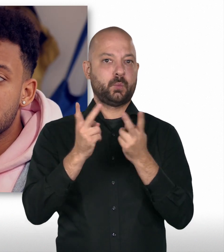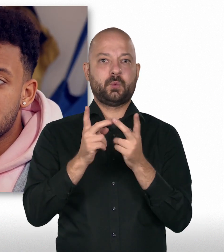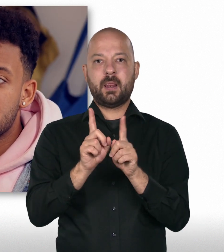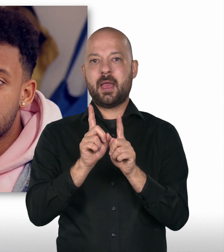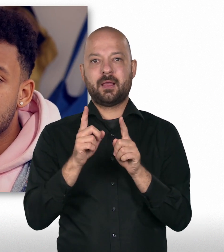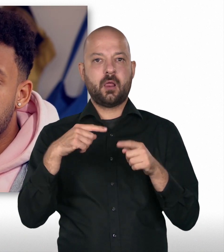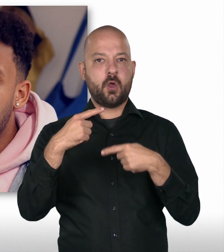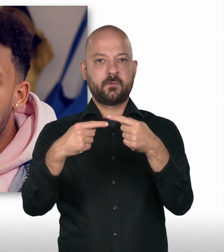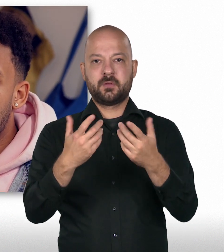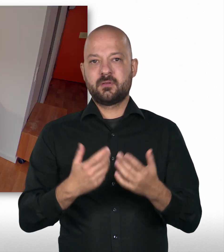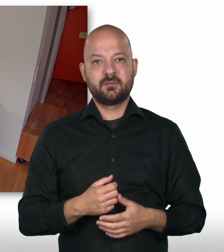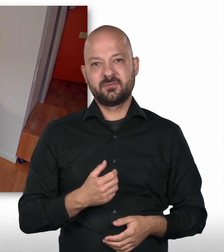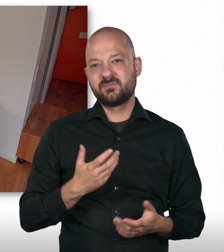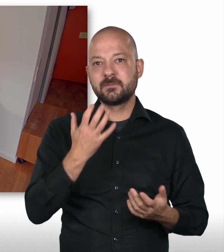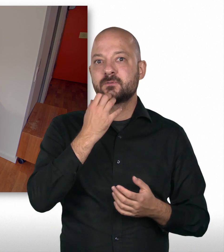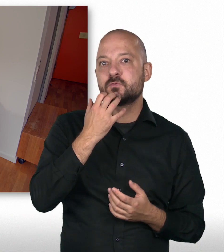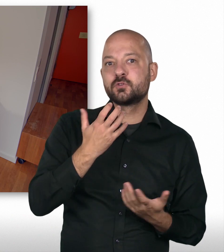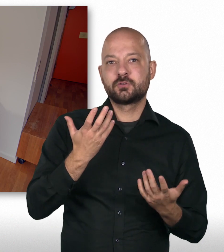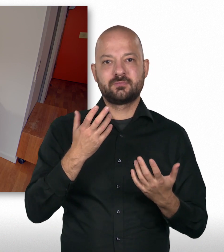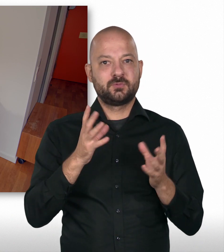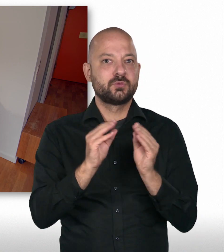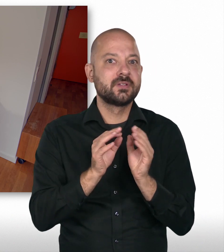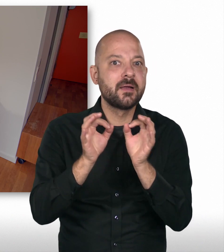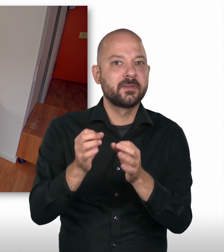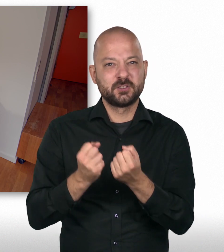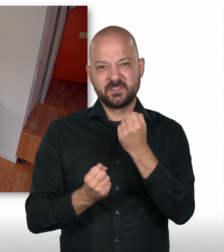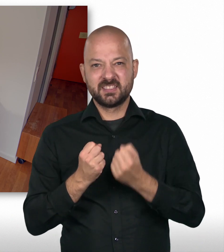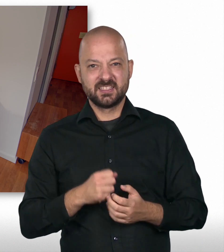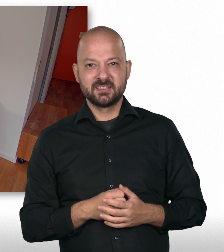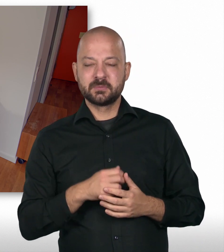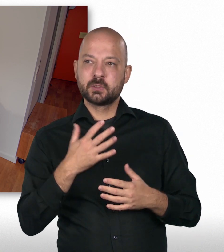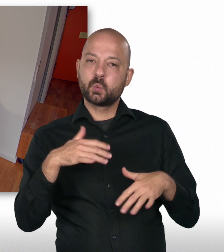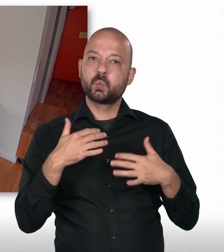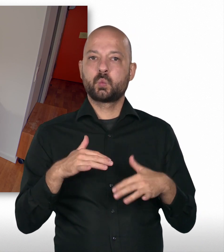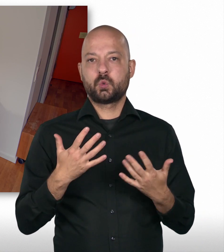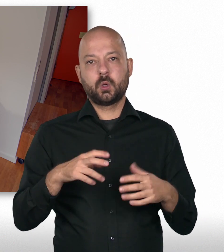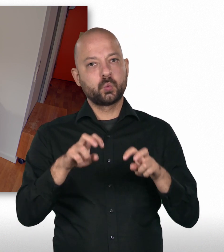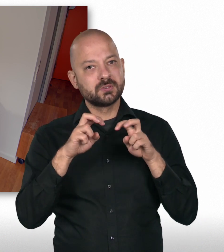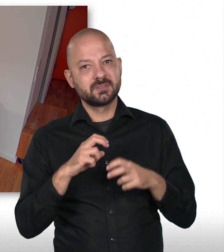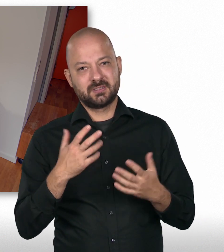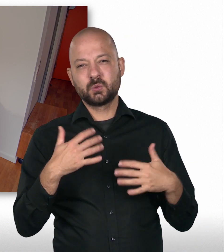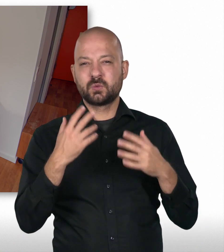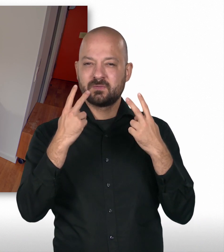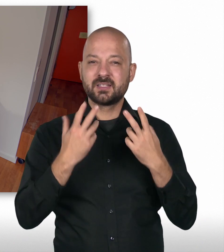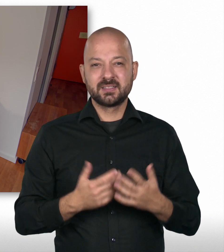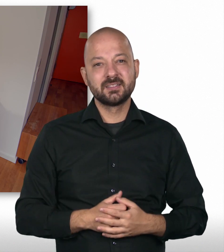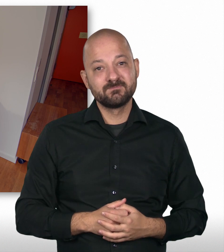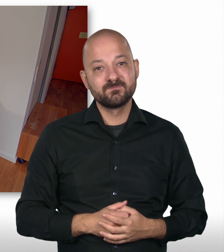gebraucht werden. Aber normalerweise wird der Wunsch immer berücksichtigt und man wird dann immer zusammenversetzt. Also darauf wird schon viel Rücksicht genommen. Das ist auch cool.